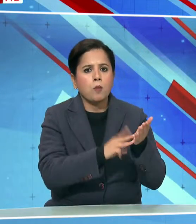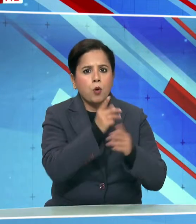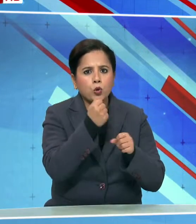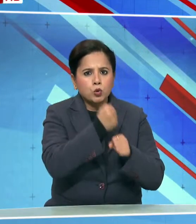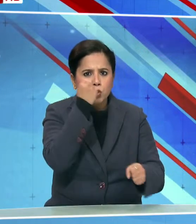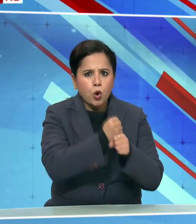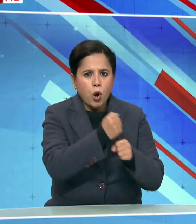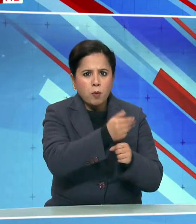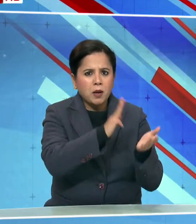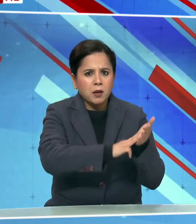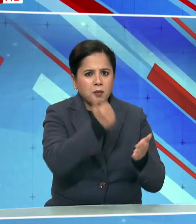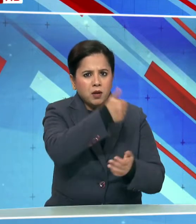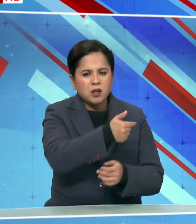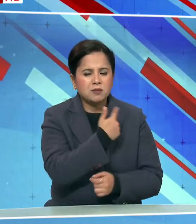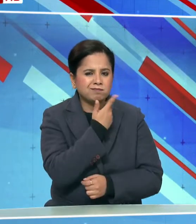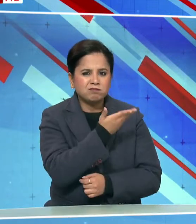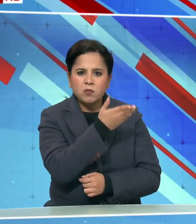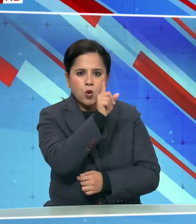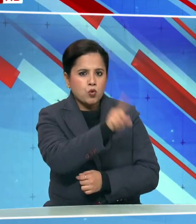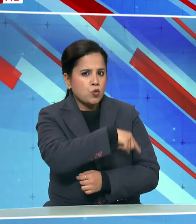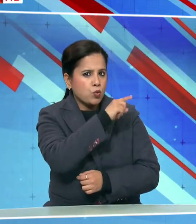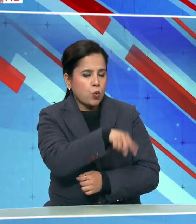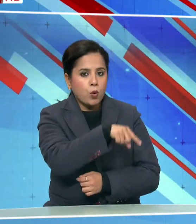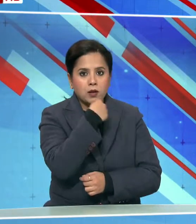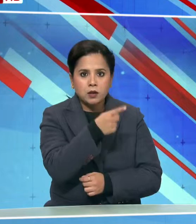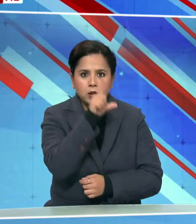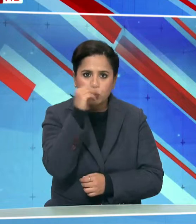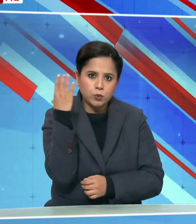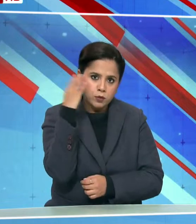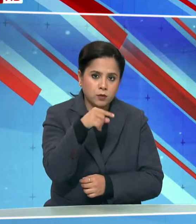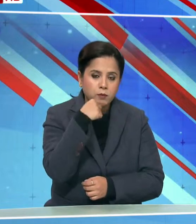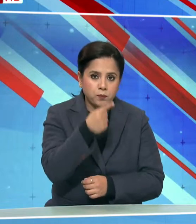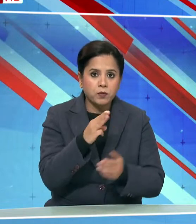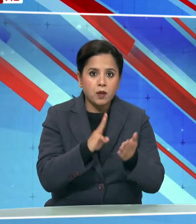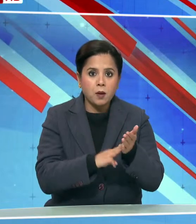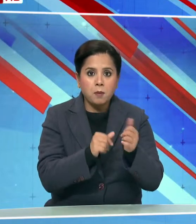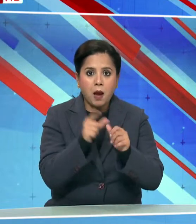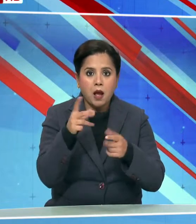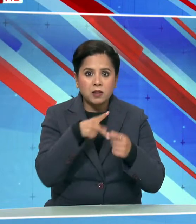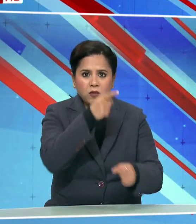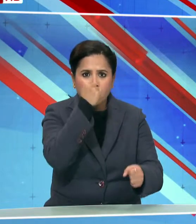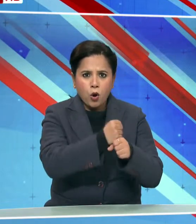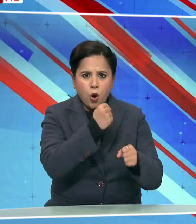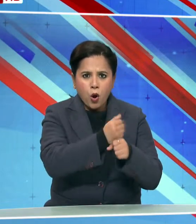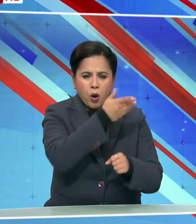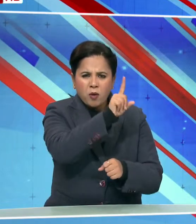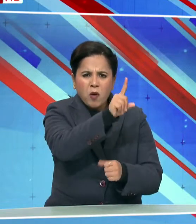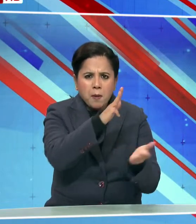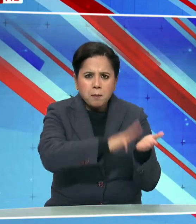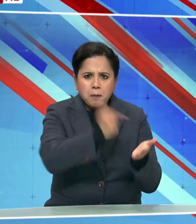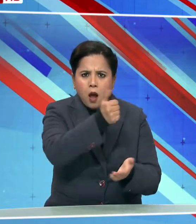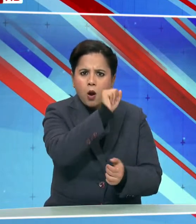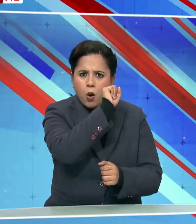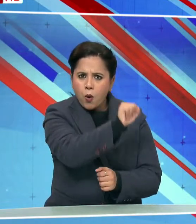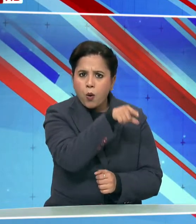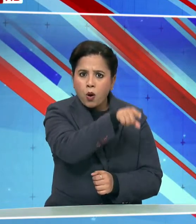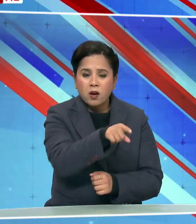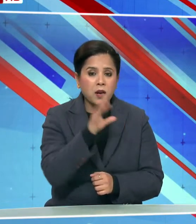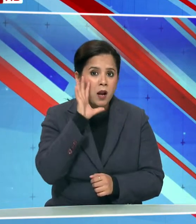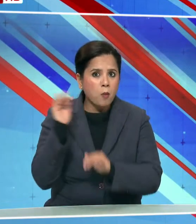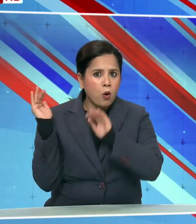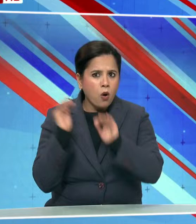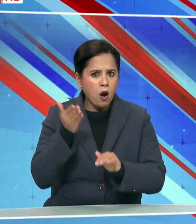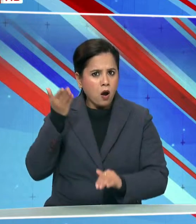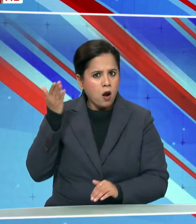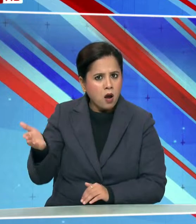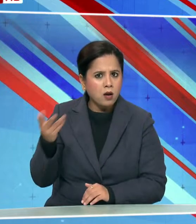सरकार में मन्त्री की आलोचना की है उन्होंने एक्ष पर लिखा मालदीव की सरकार की एक मंत्री ने एक प्रमुख सहियोगी